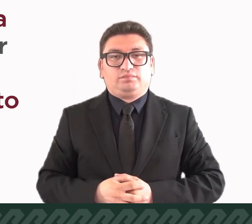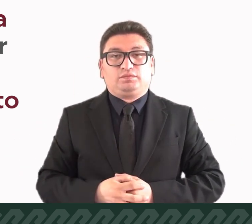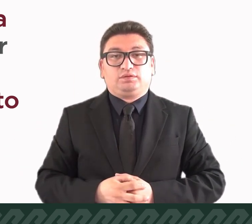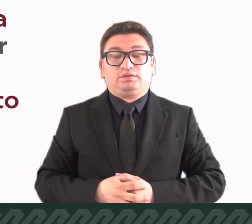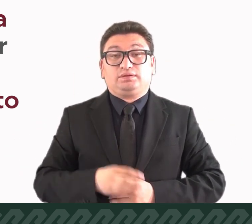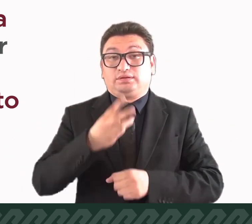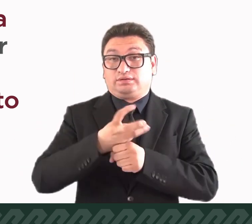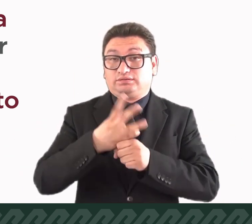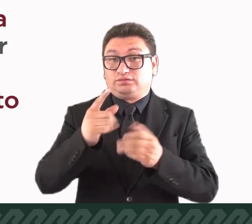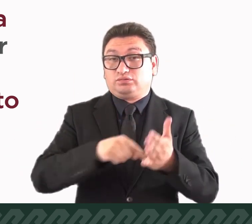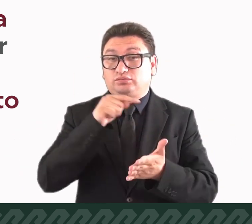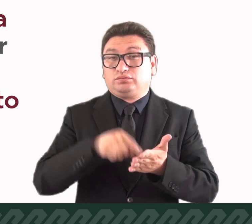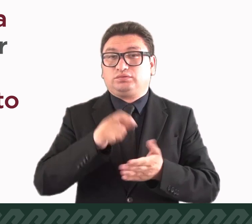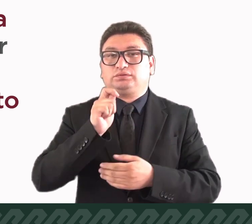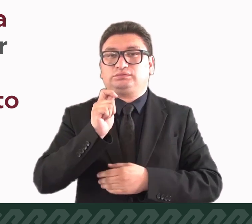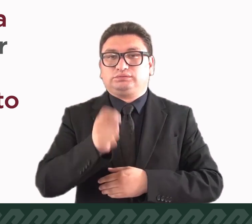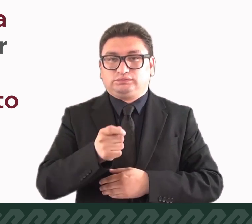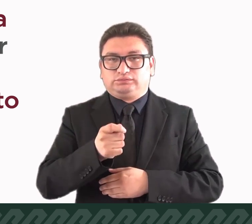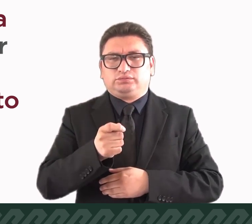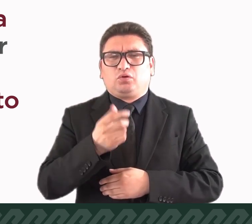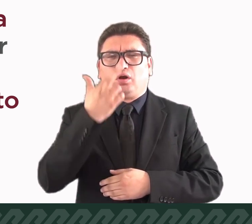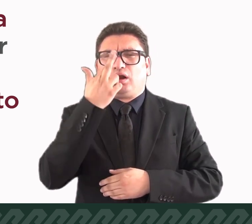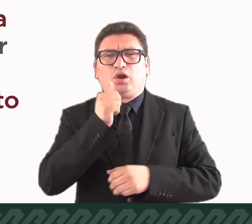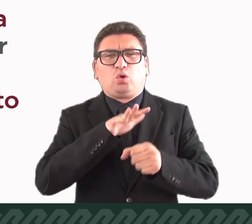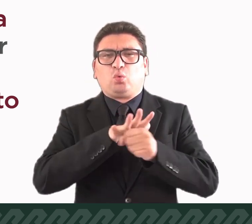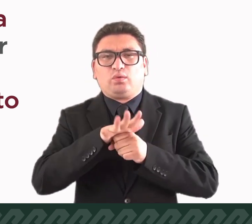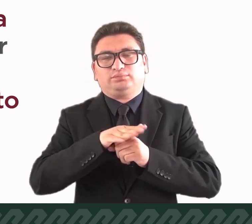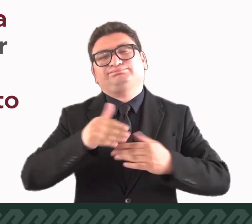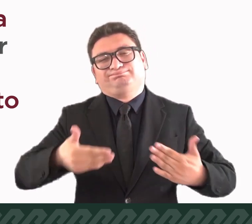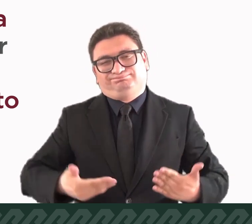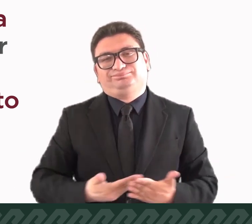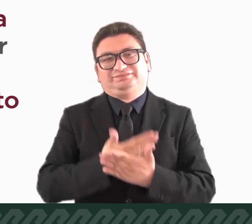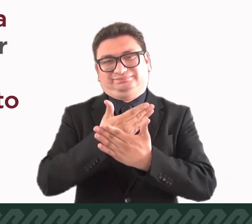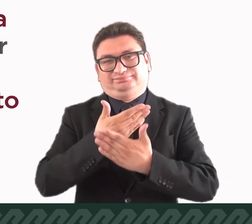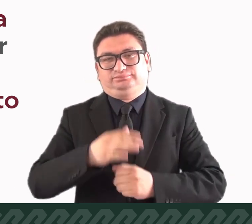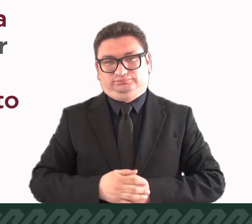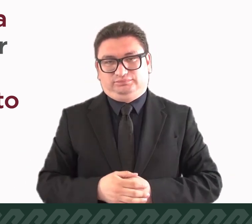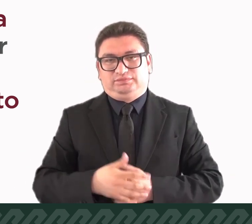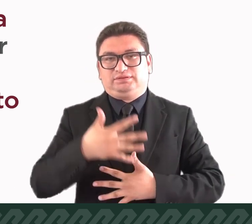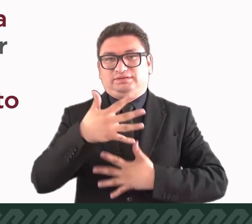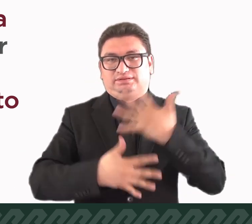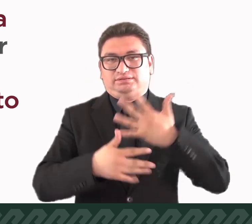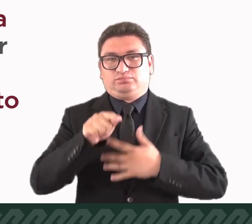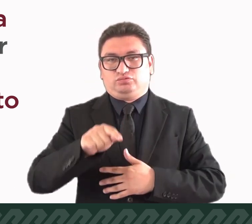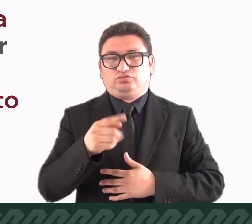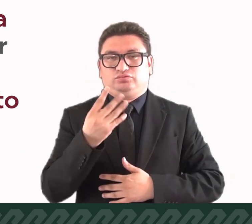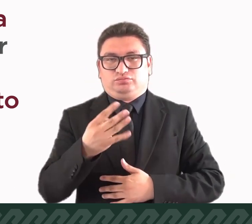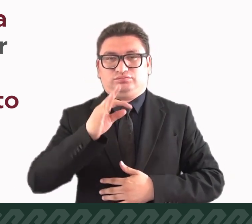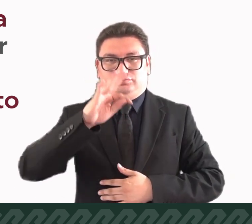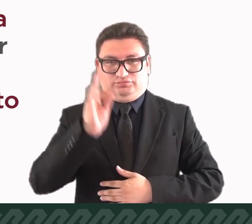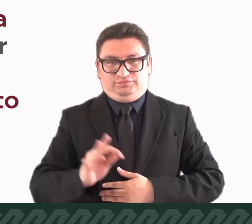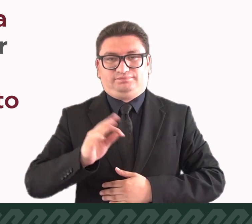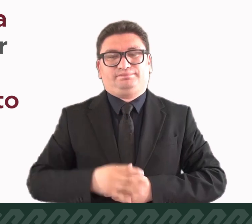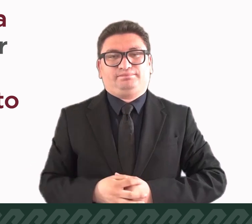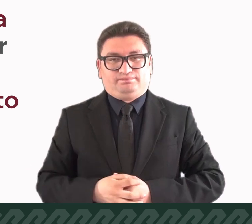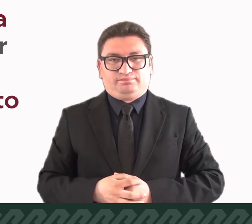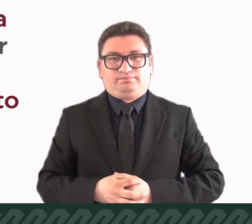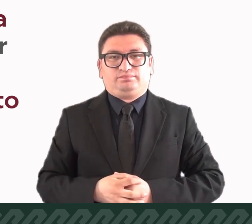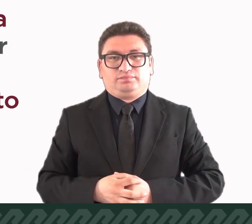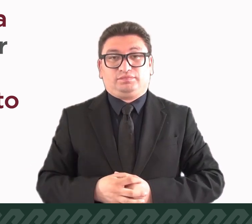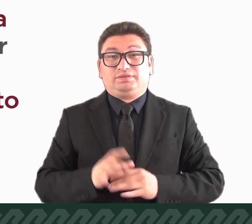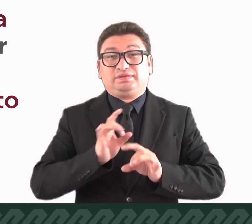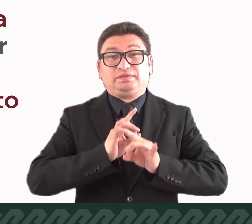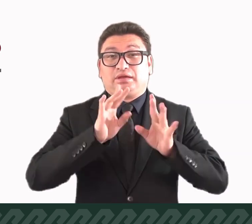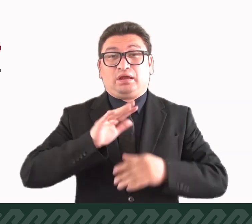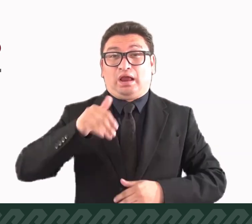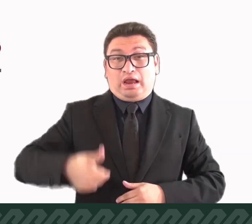En tercer lugar, están las causas relacionadas con el nacimiento, con el 15.4%,